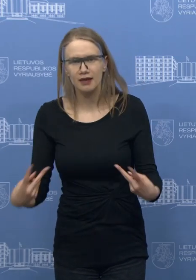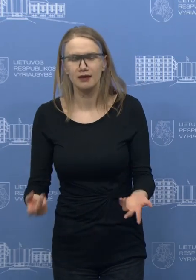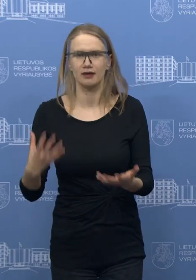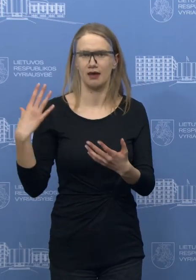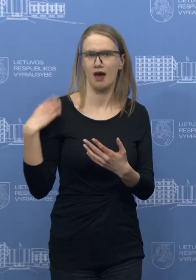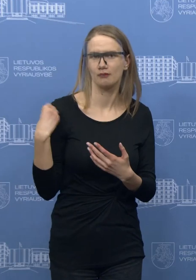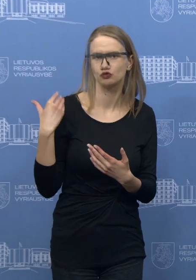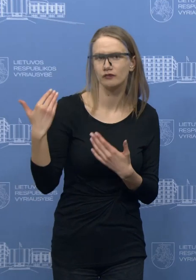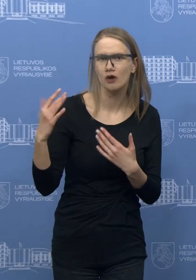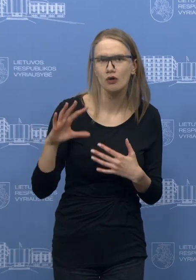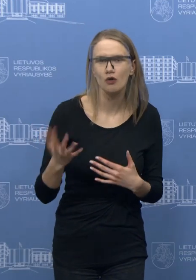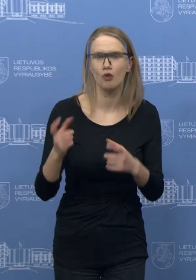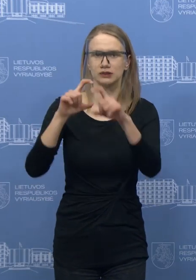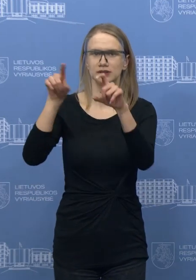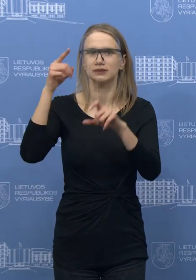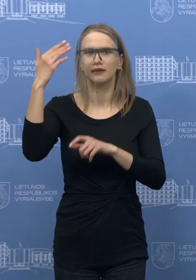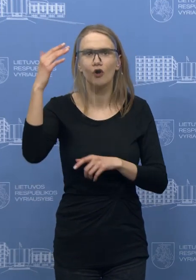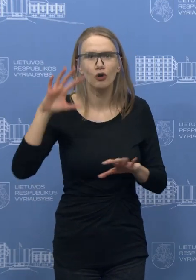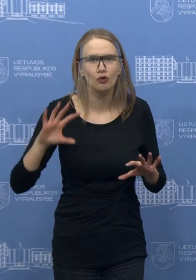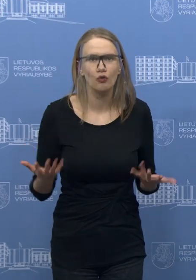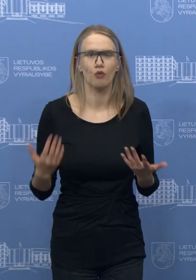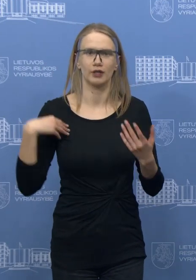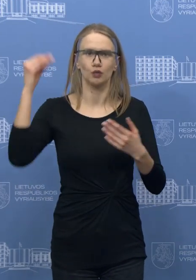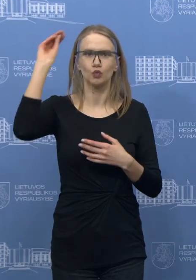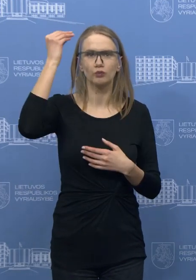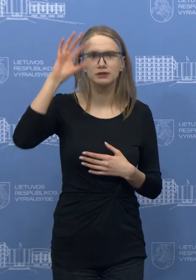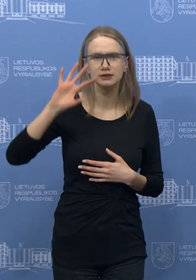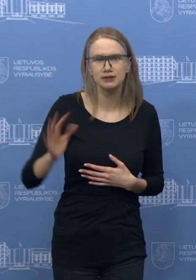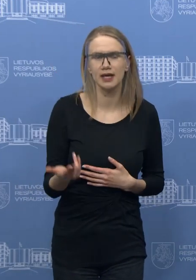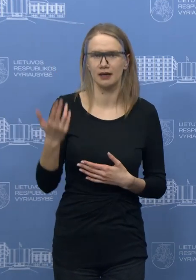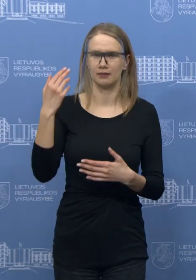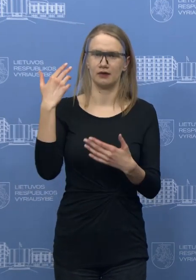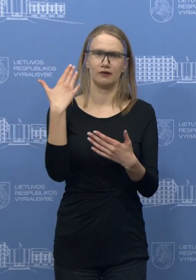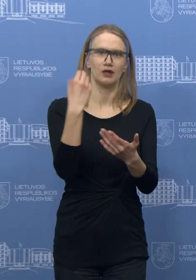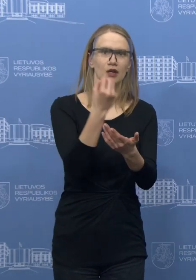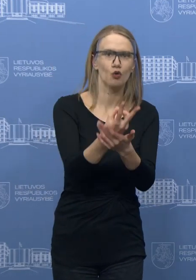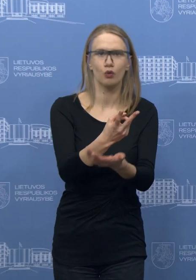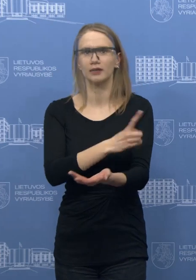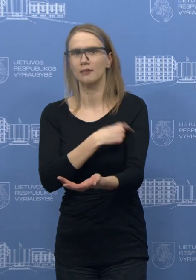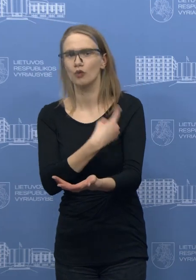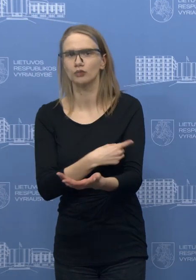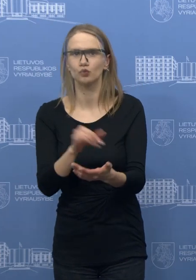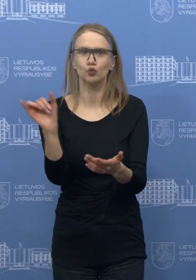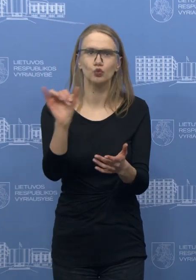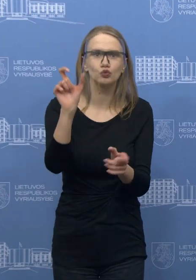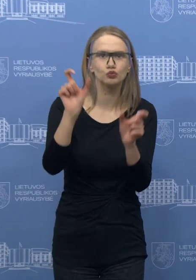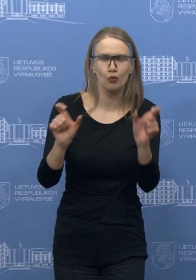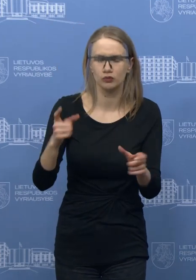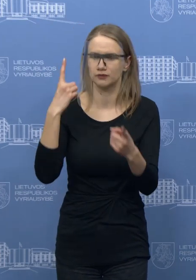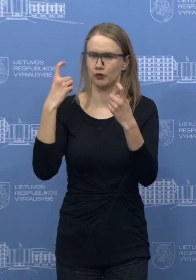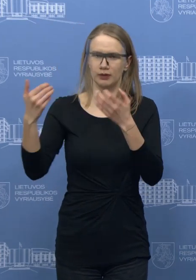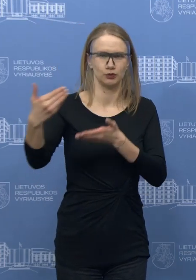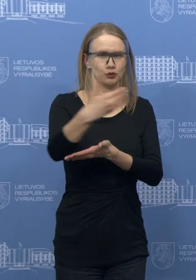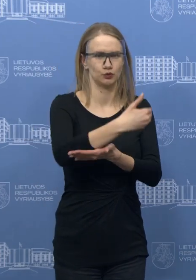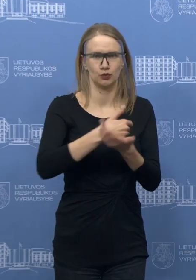kokios įstaigos turė prūpinimą, kokį, kiek dar trūksta, tai tokie duomenys bus tikrai teikiami, bet mes tikrai esant reikalui